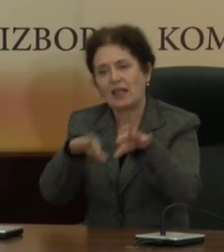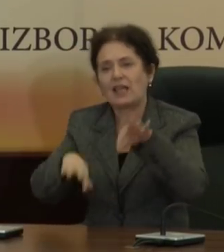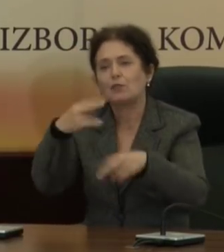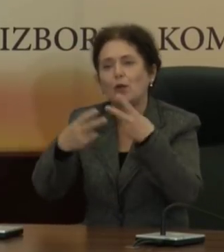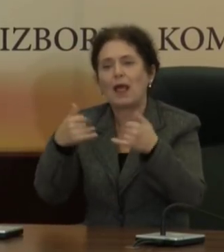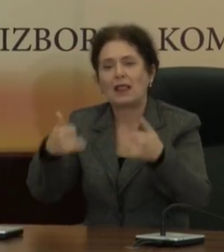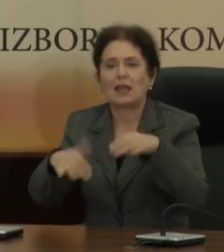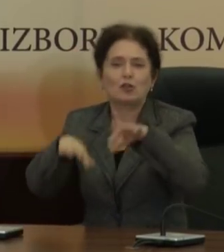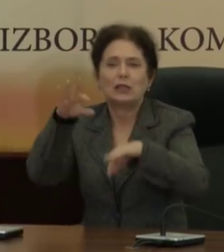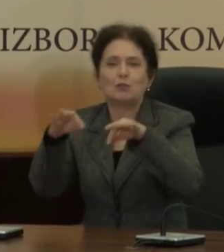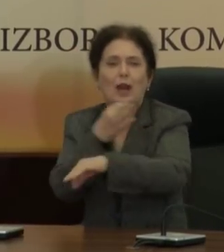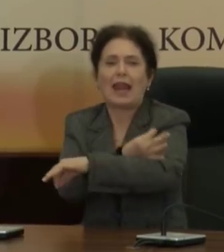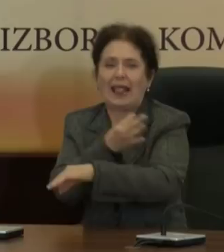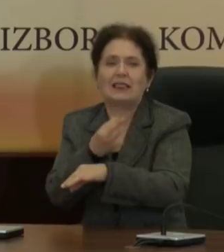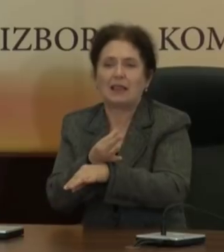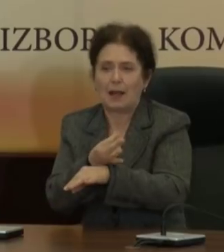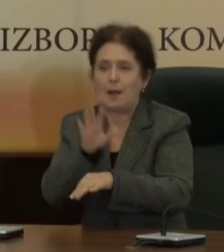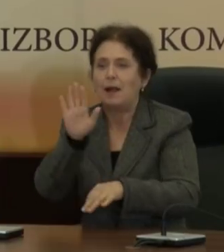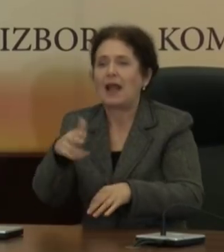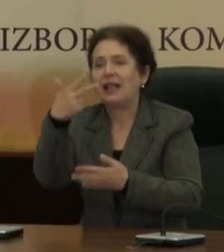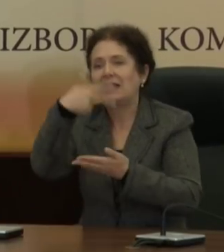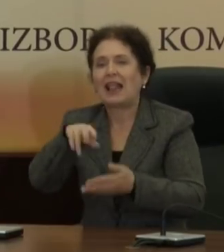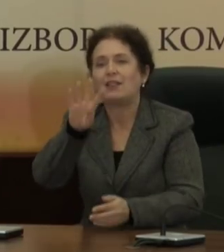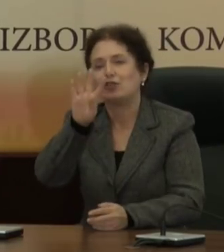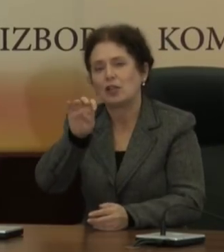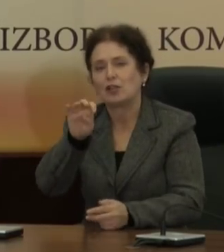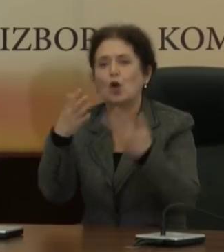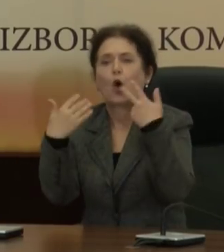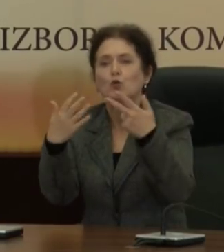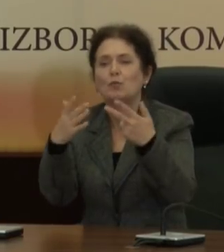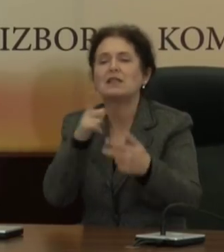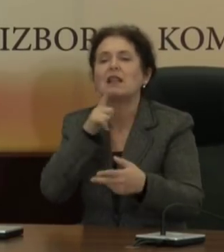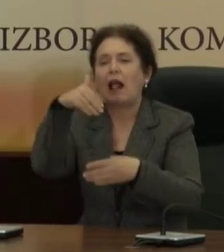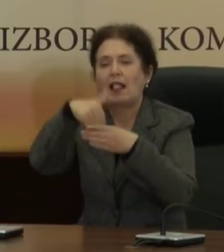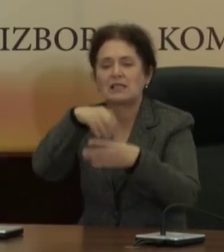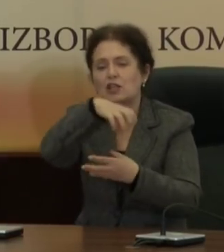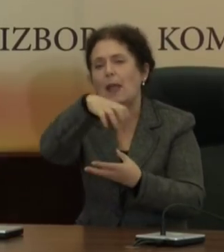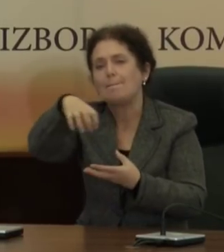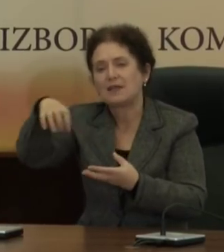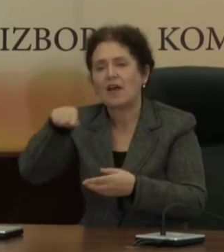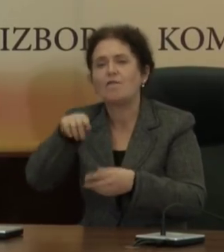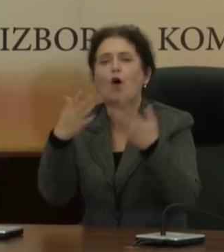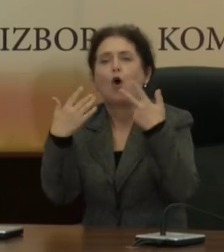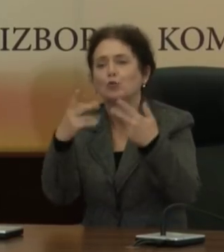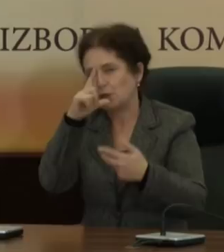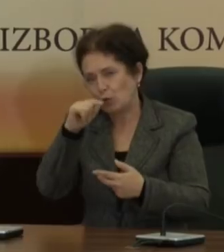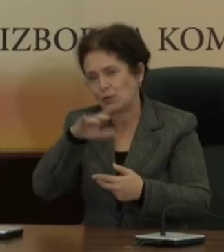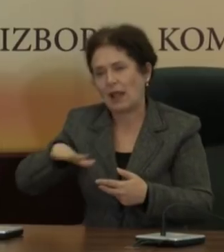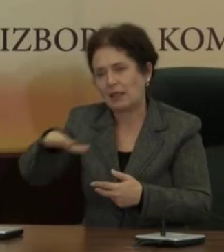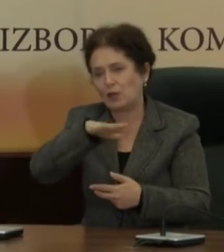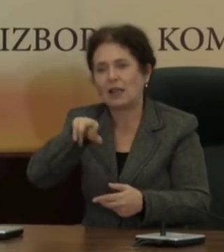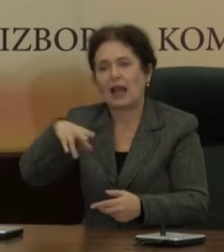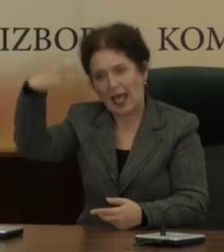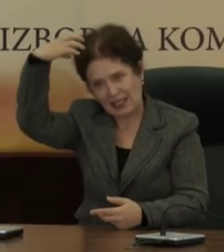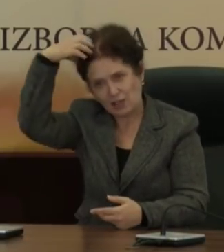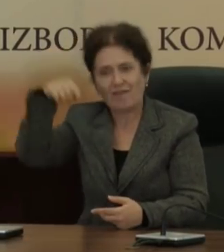денешниот изборен ден. На 3480 гласачки места во 80 обштини на територијата на